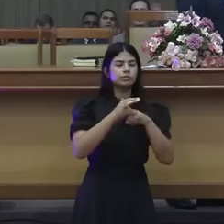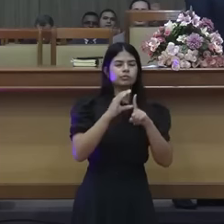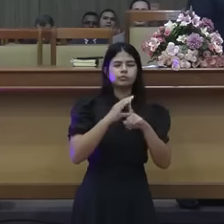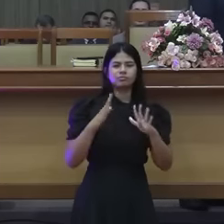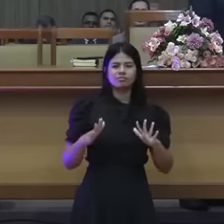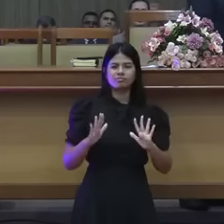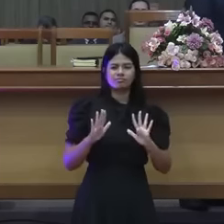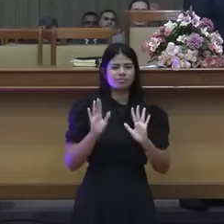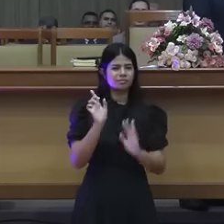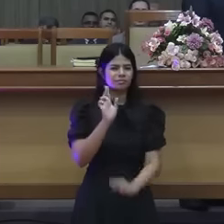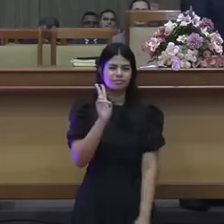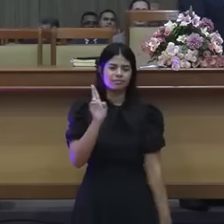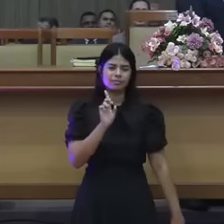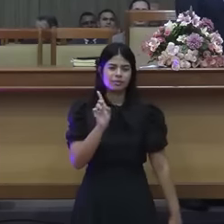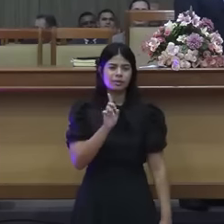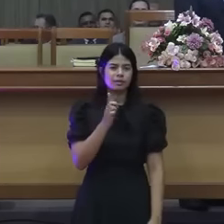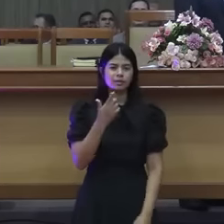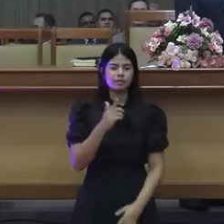nada de casa